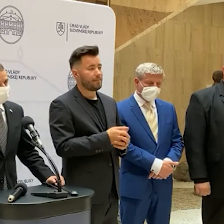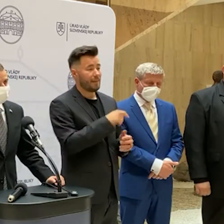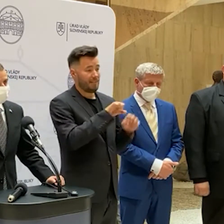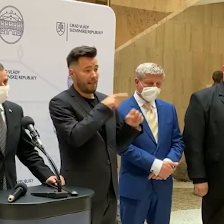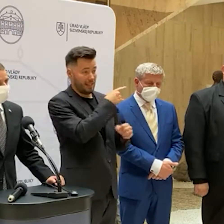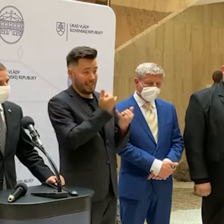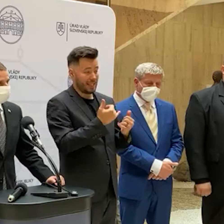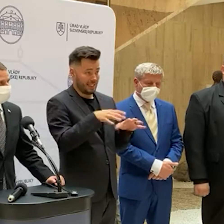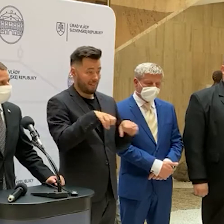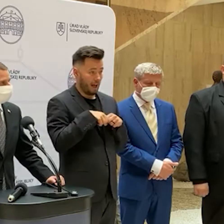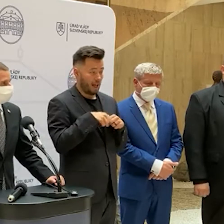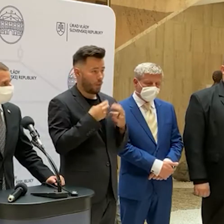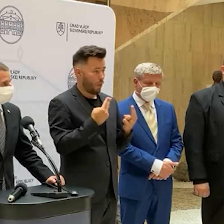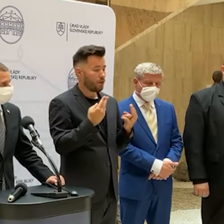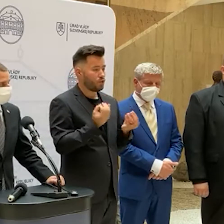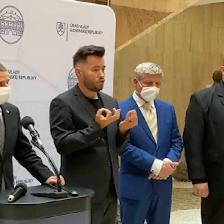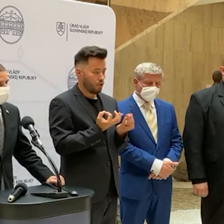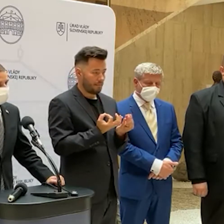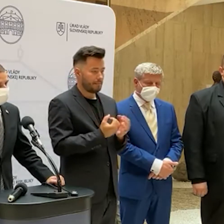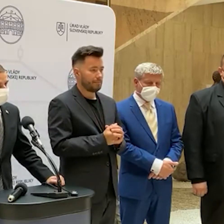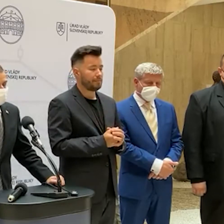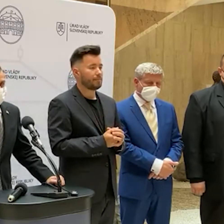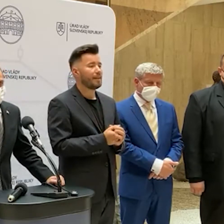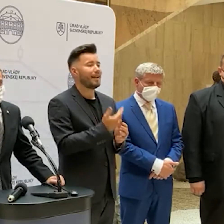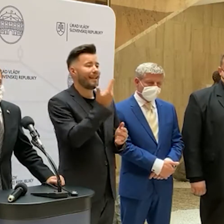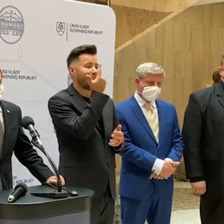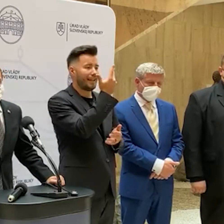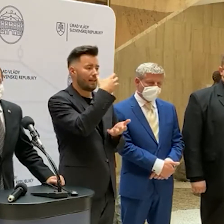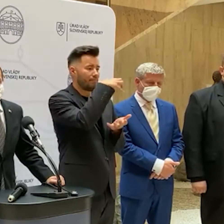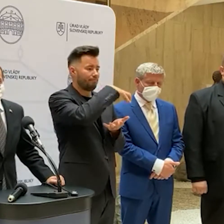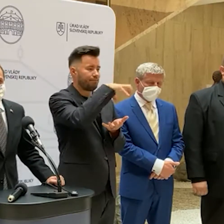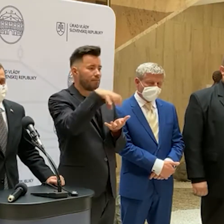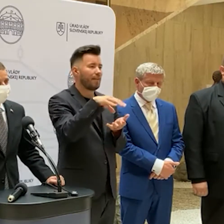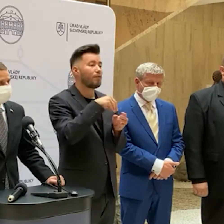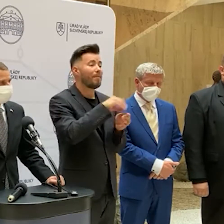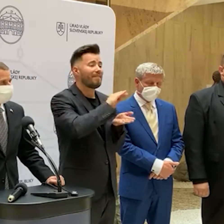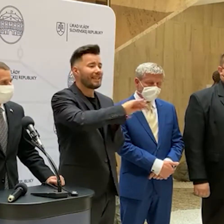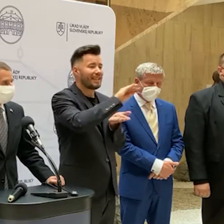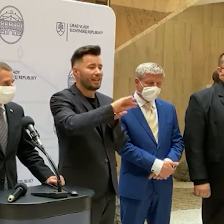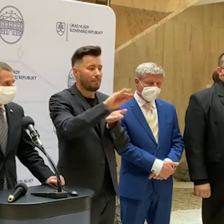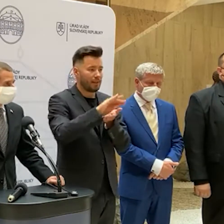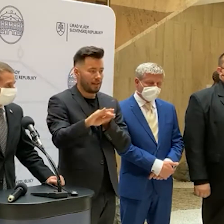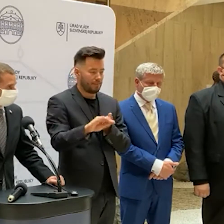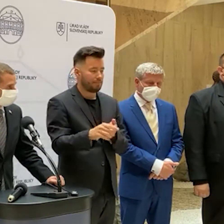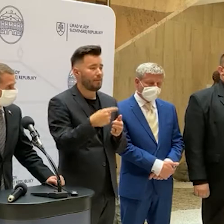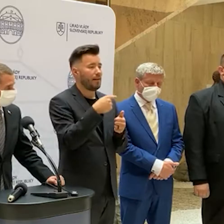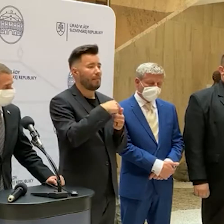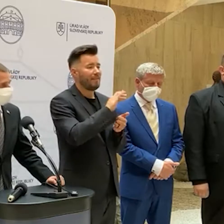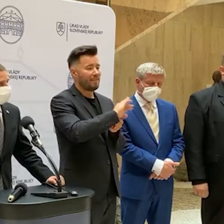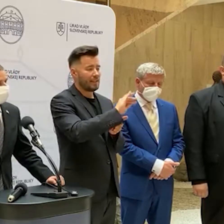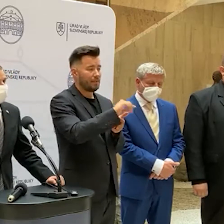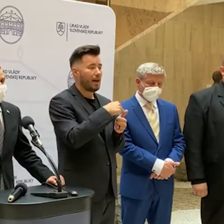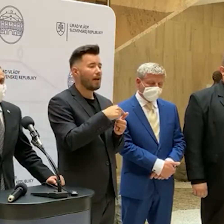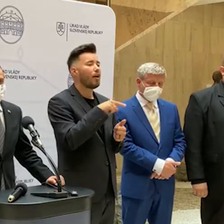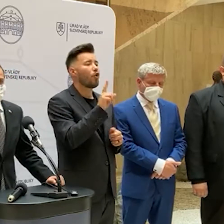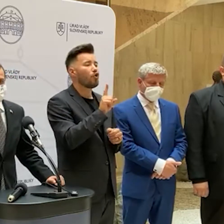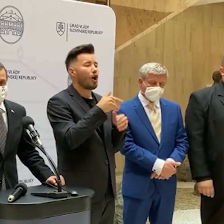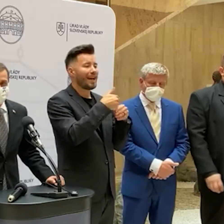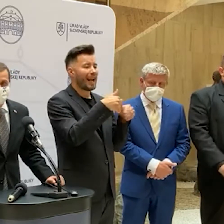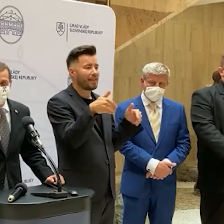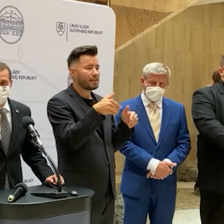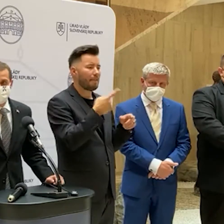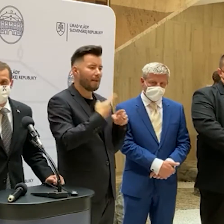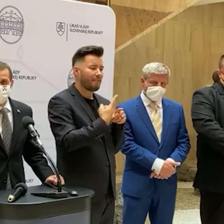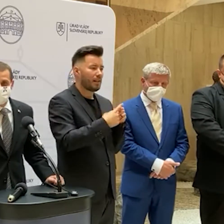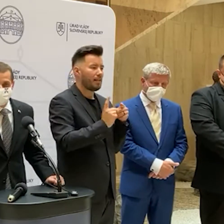schválila, je aj to, že tu máme tri kategórie tzv. výnimiek. Prvá sa týka ľudí, ktorí pravidelne prechádzajú hranicou tzv.